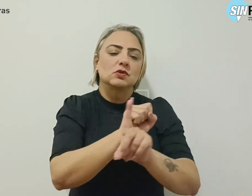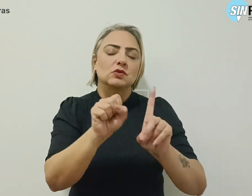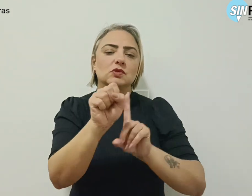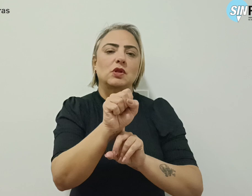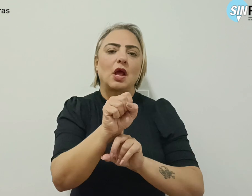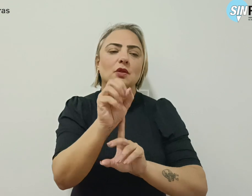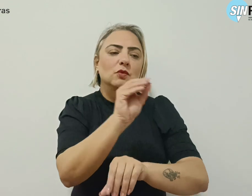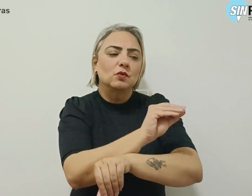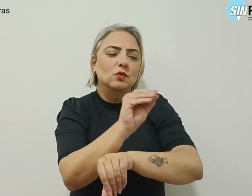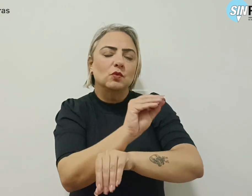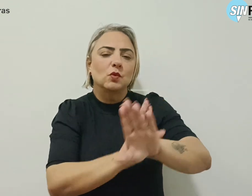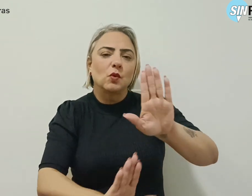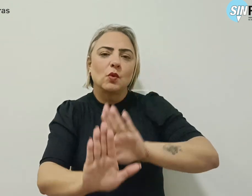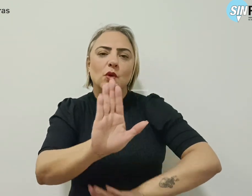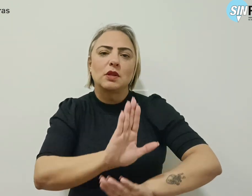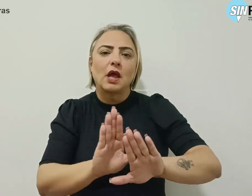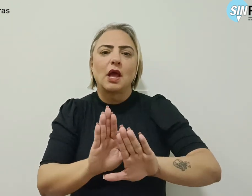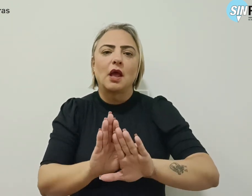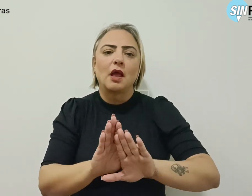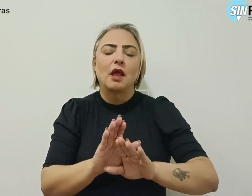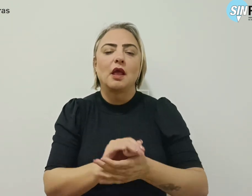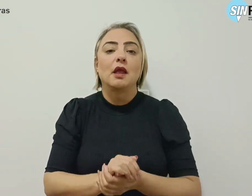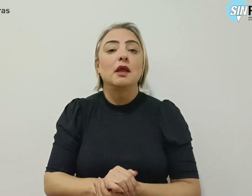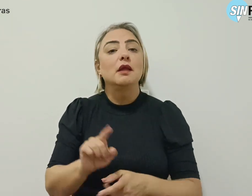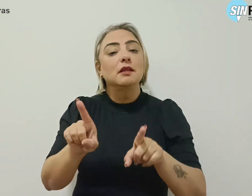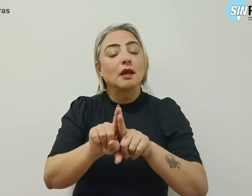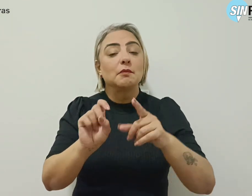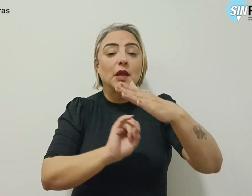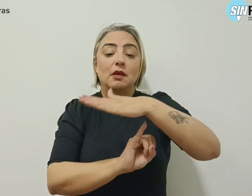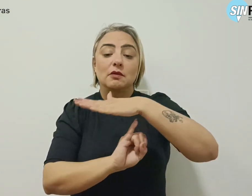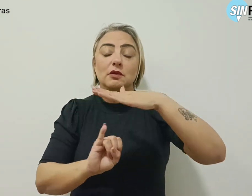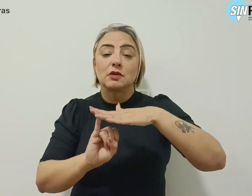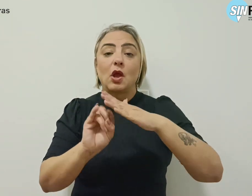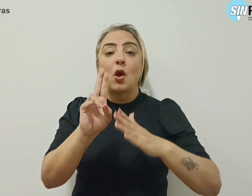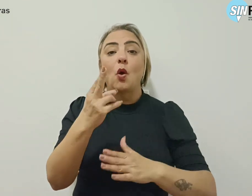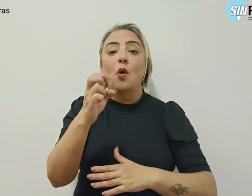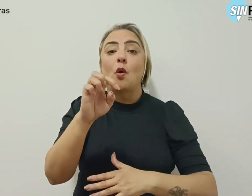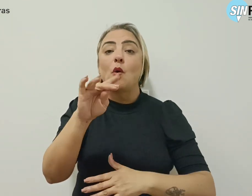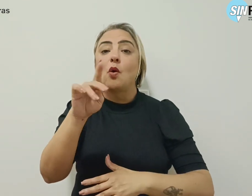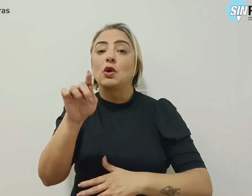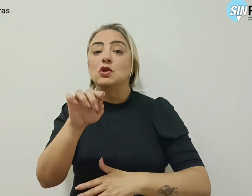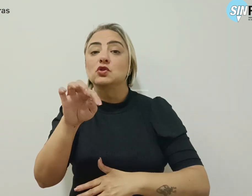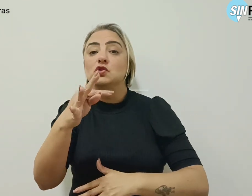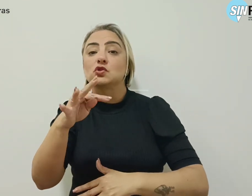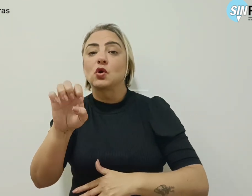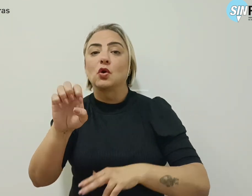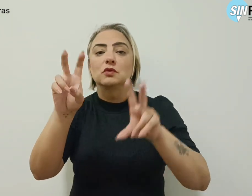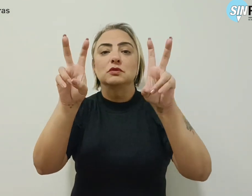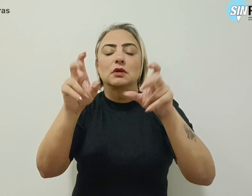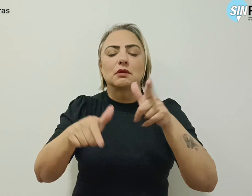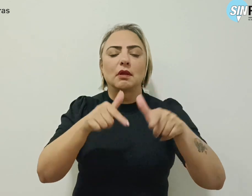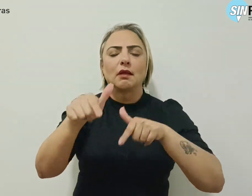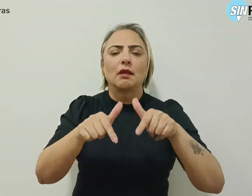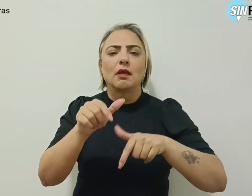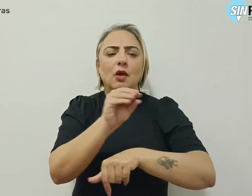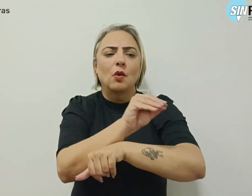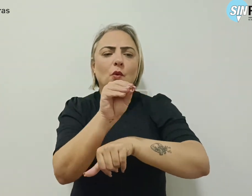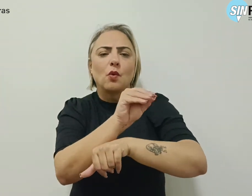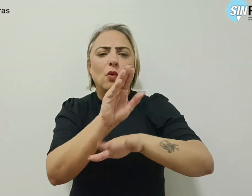do Cuidado e com o Instituto Horizonte, que trabalhou o tema O Cuidado como